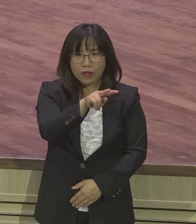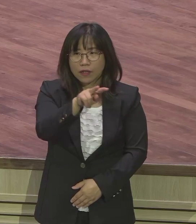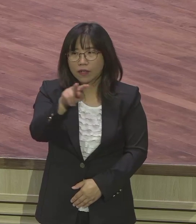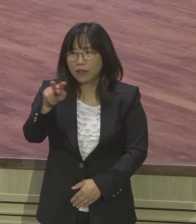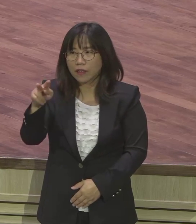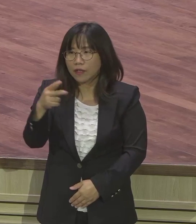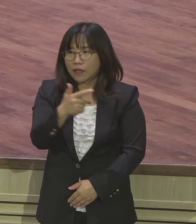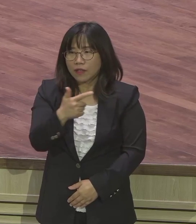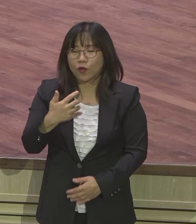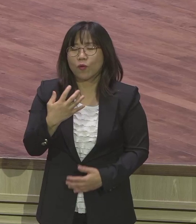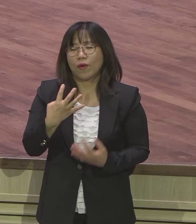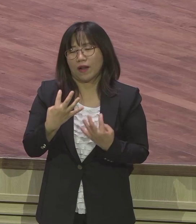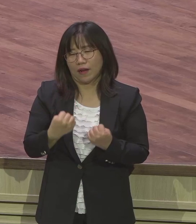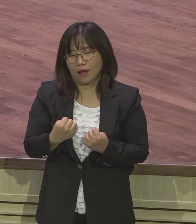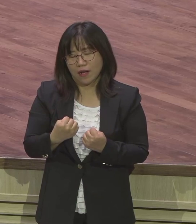많은 욕을 하잖아요